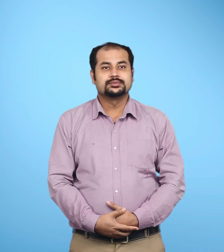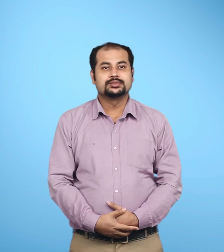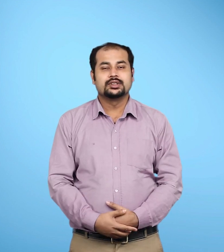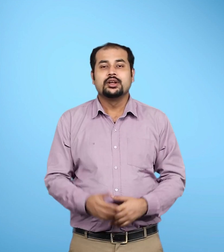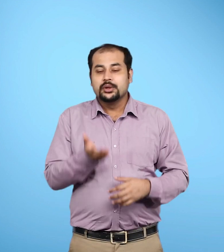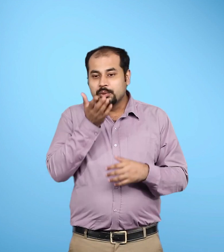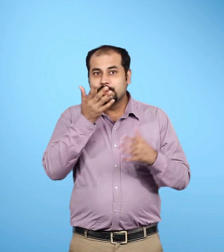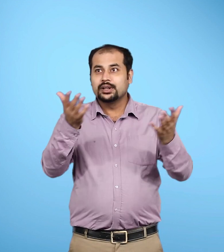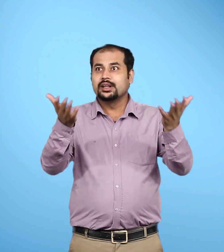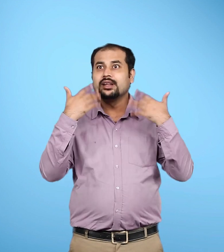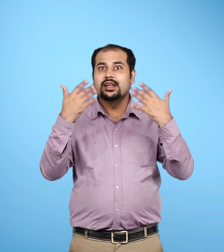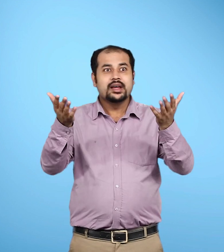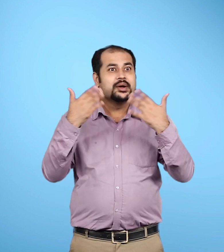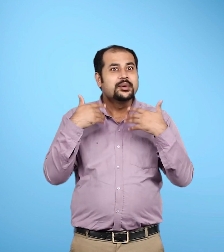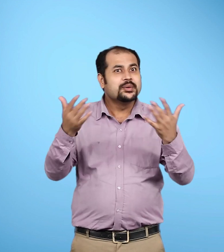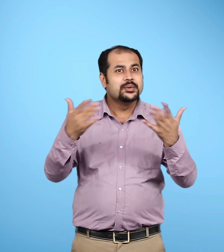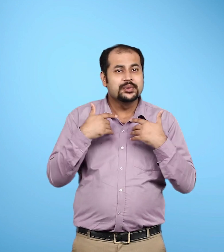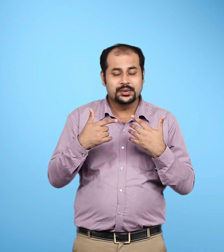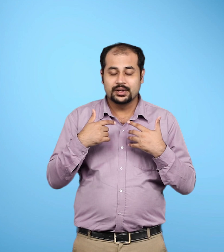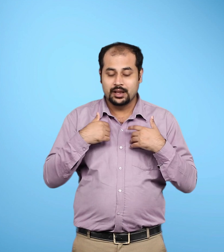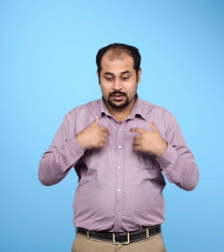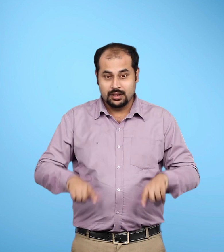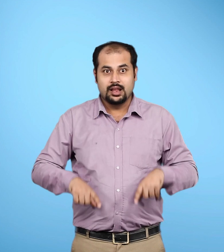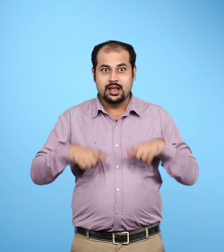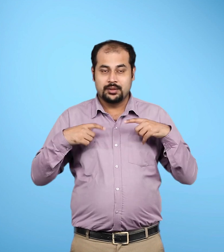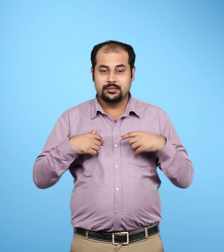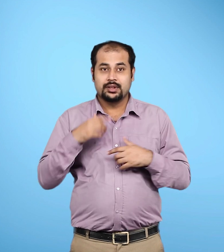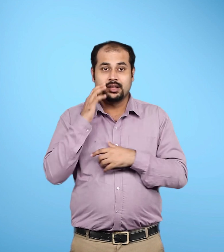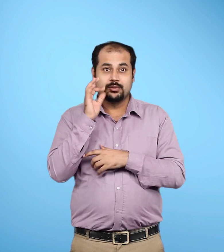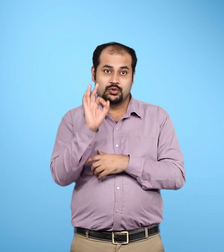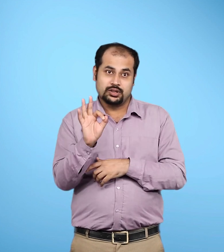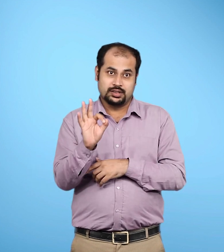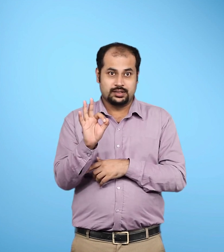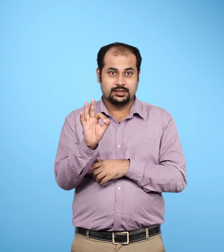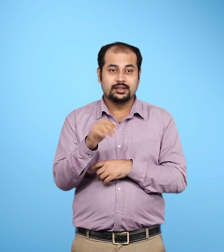वायू में जीवन के लिए आवश्चक गैसे जैसे ऑक्सिजन मौजूद है